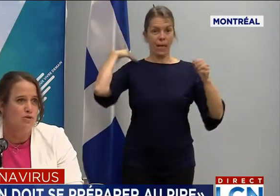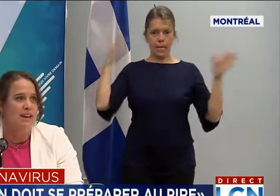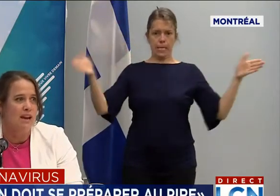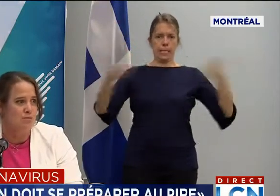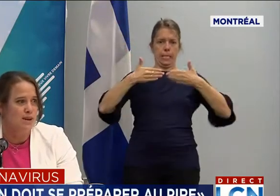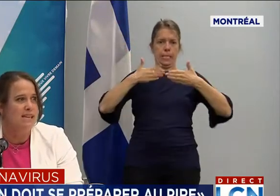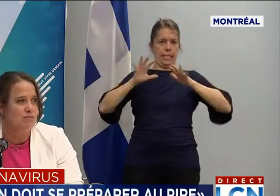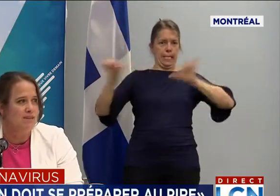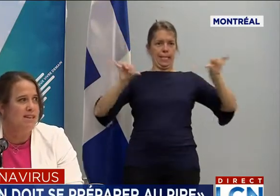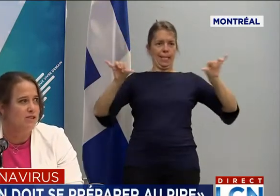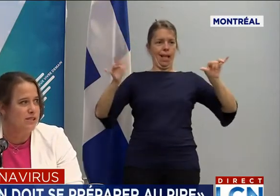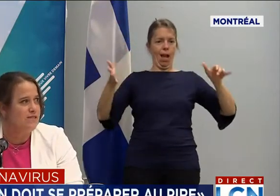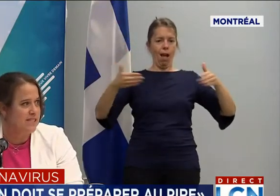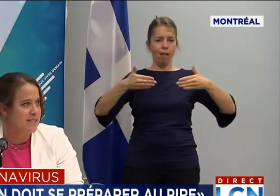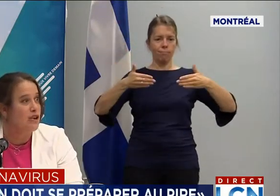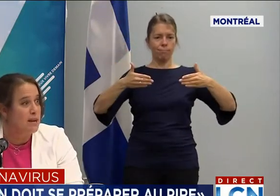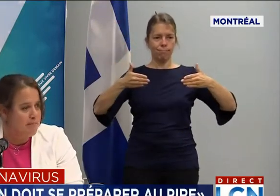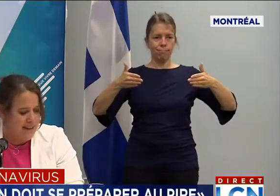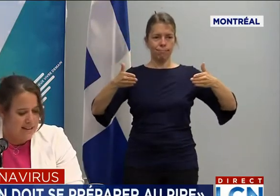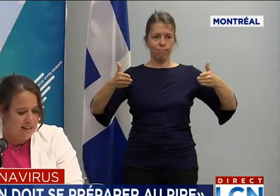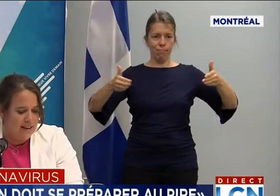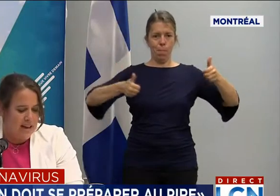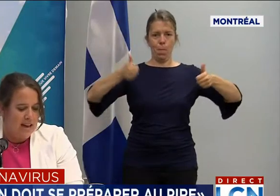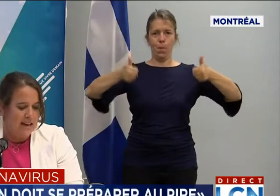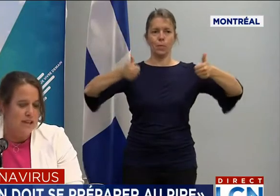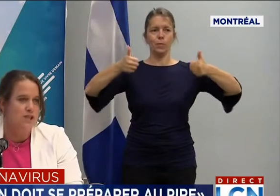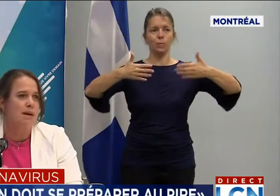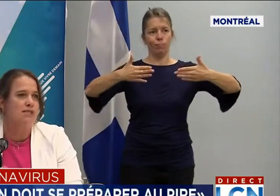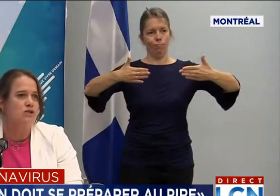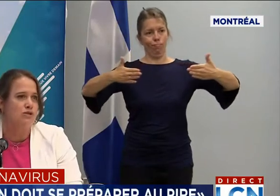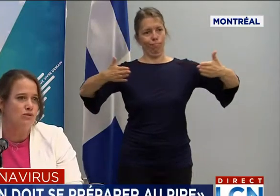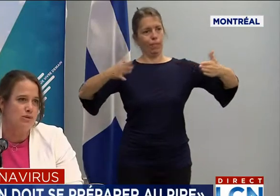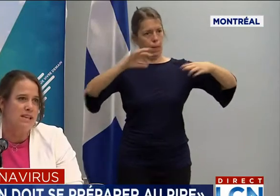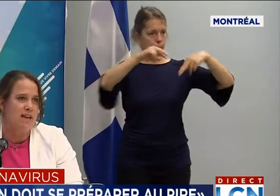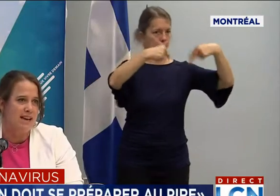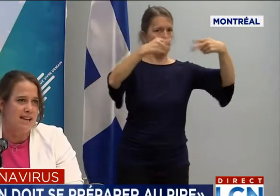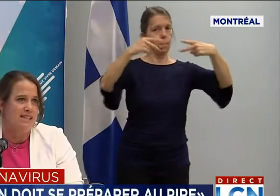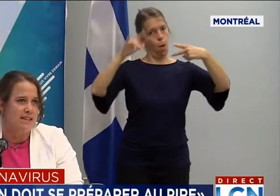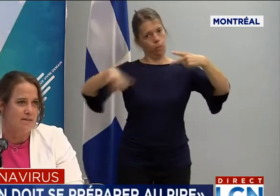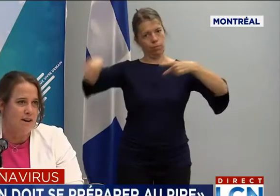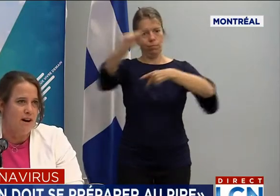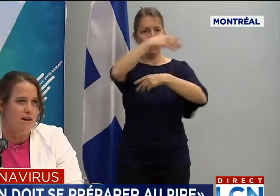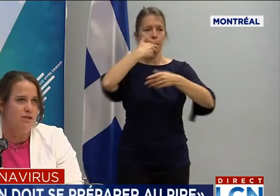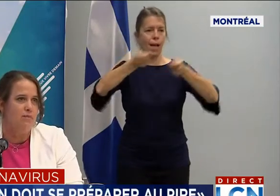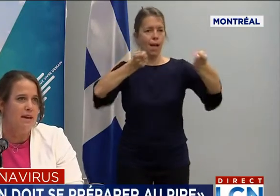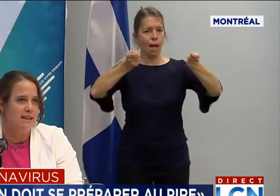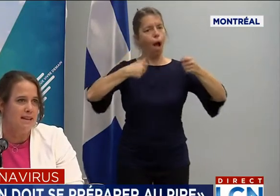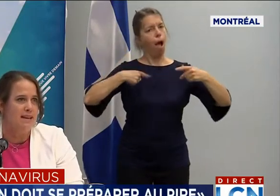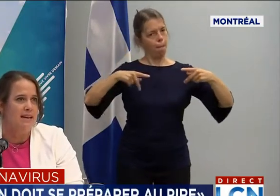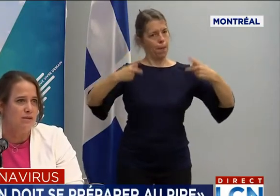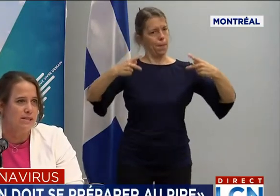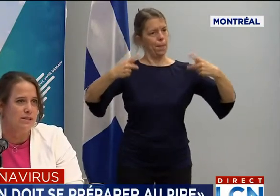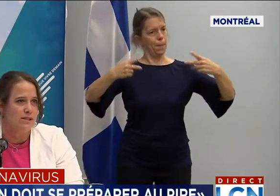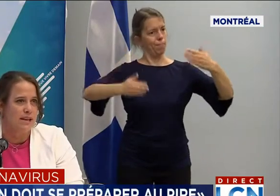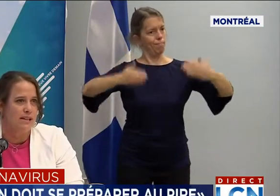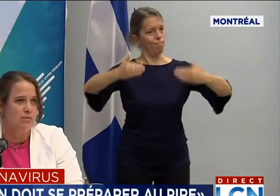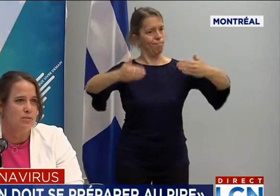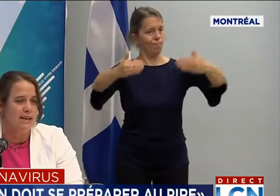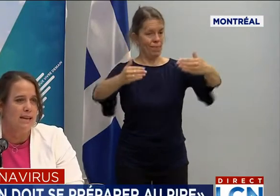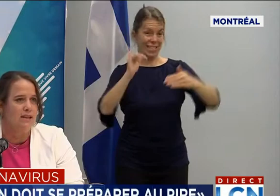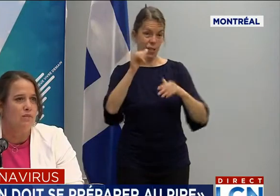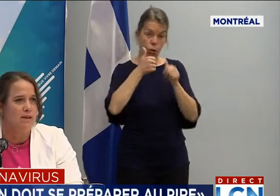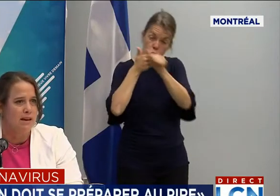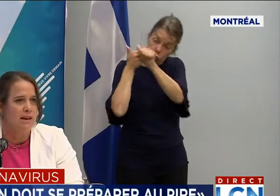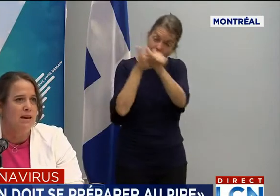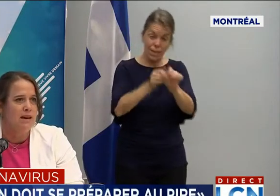précieux. On a vu à quel point ça pouvait être difficile de les perdre. Et je pense qu'on a tous à faire cet effort de maintenir les consignes de santé